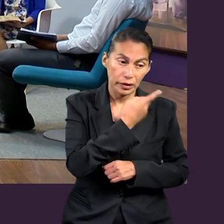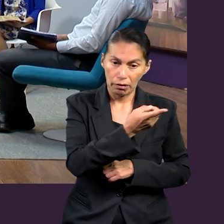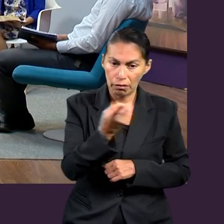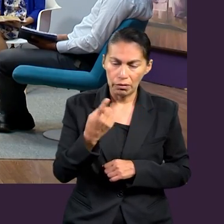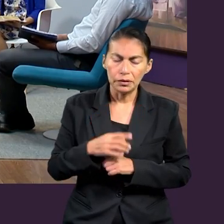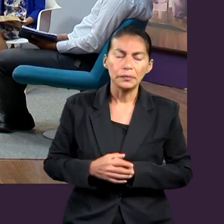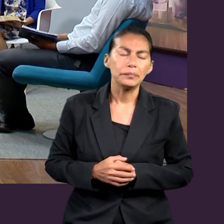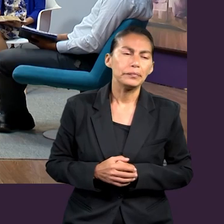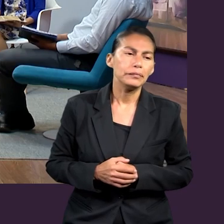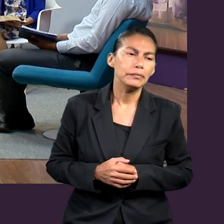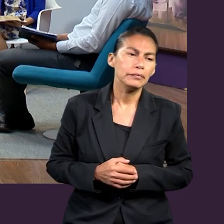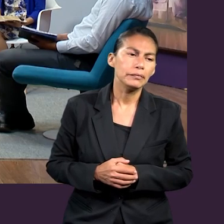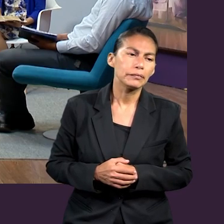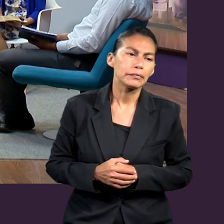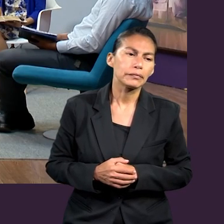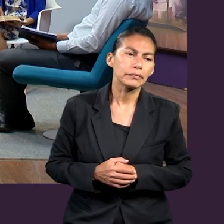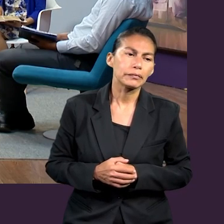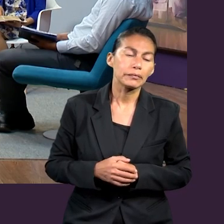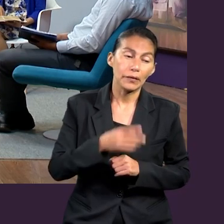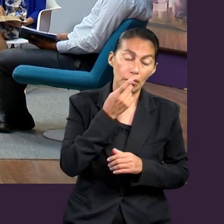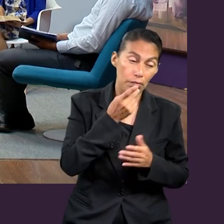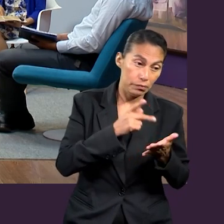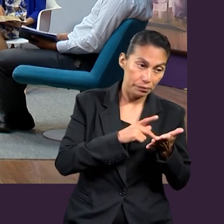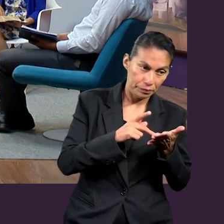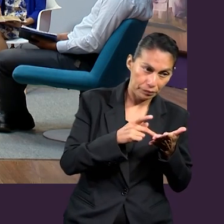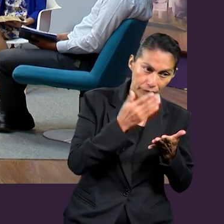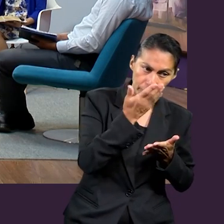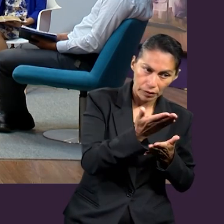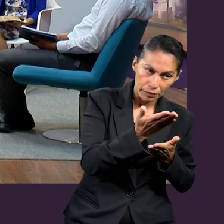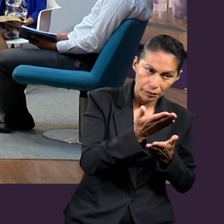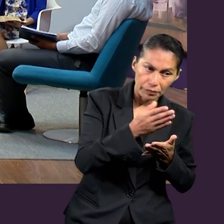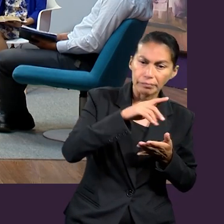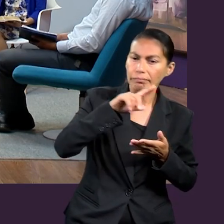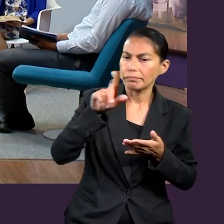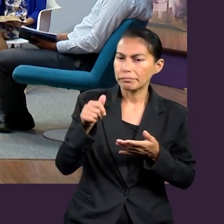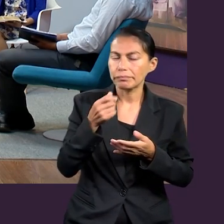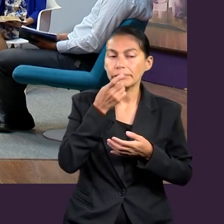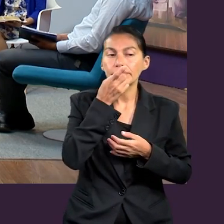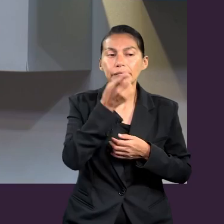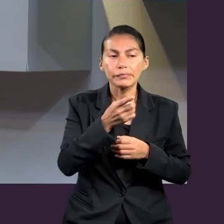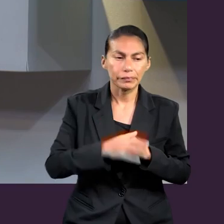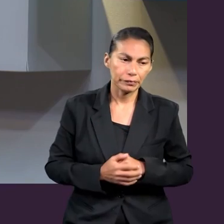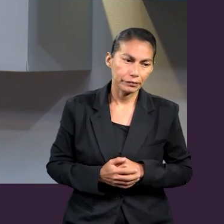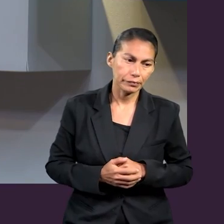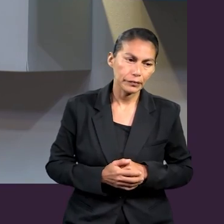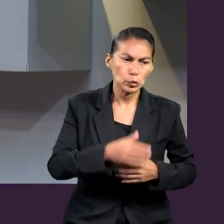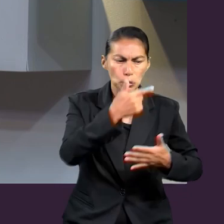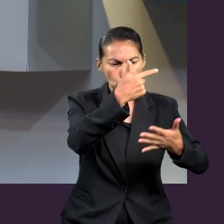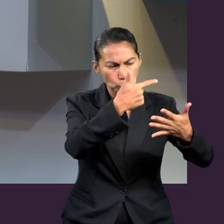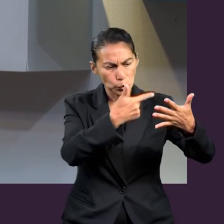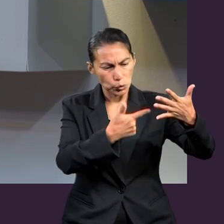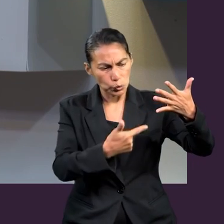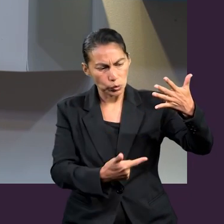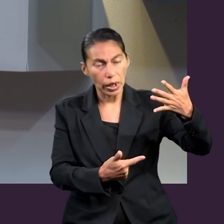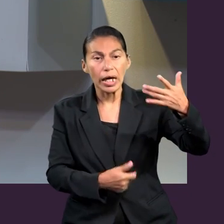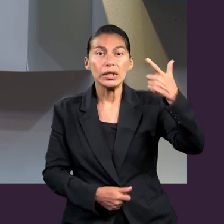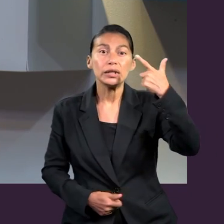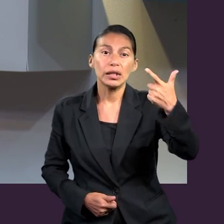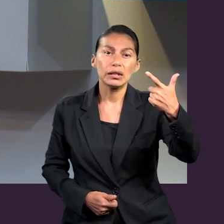algo, porque después de este llamado y de este ruego que el apóstol Pablo hace, respalda su llamado con una